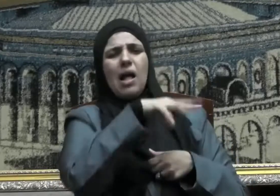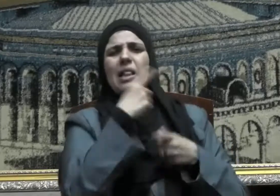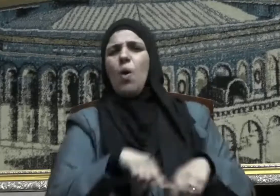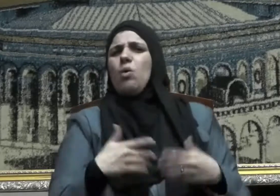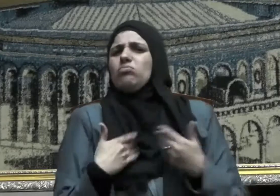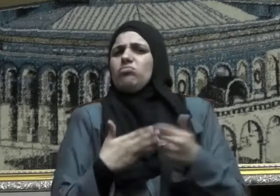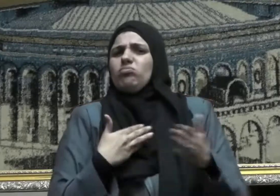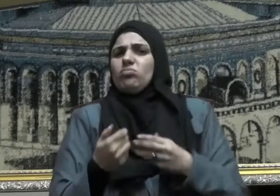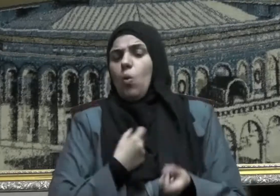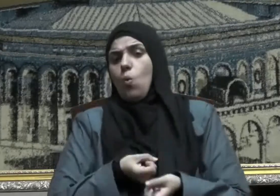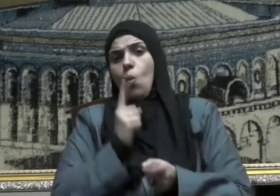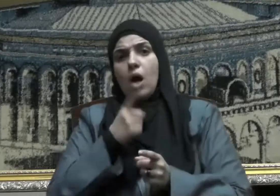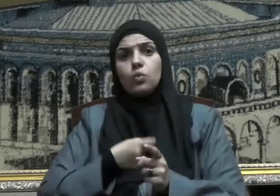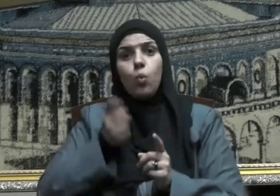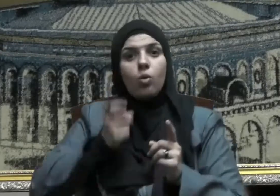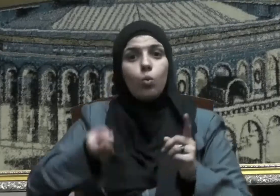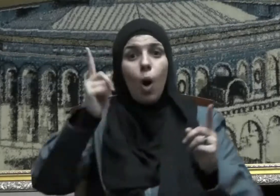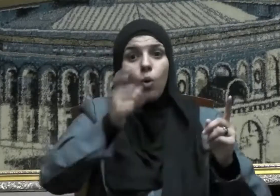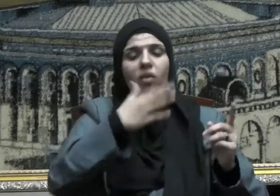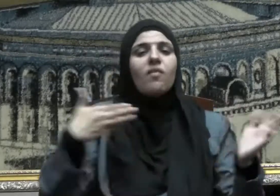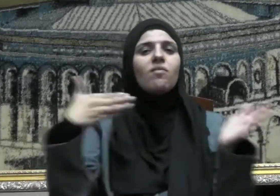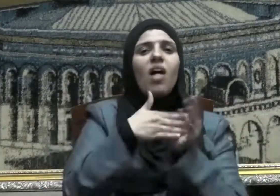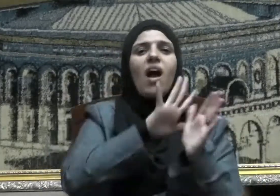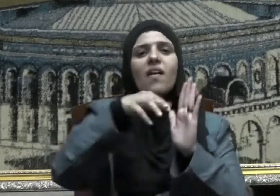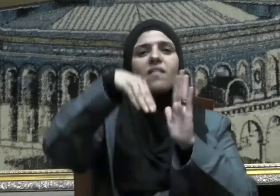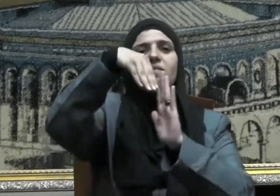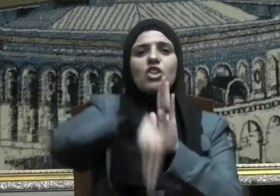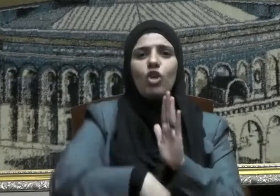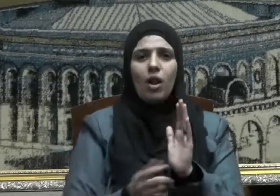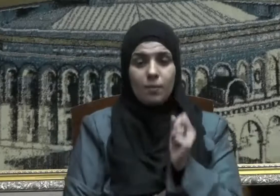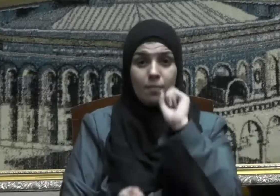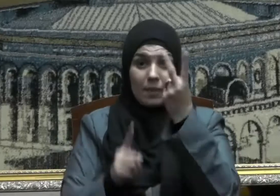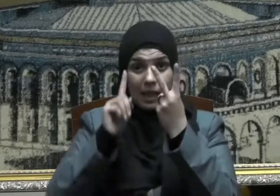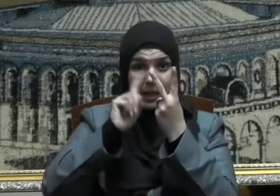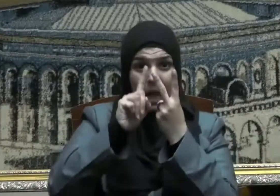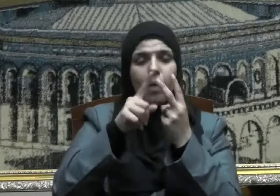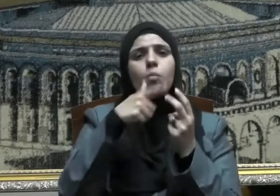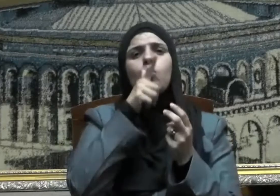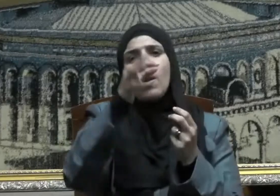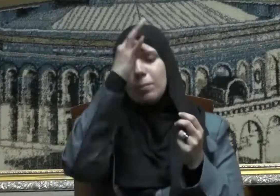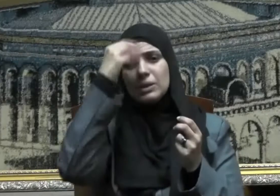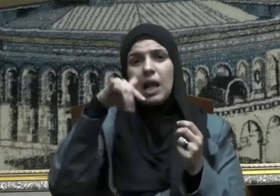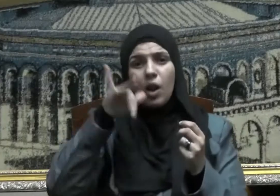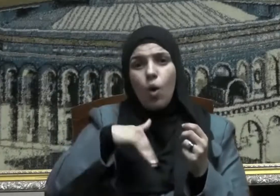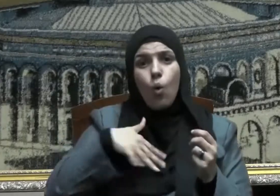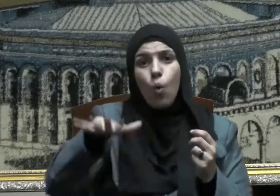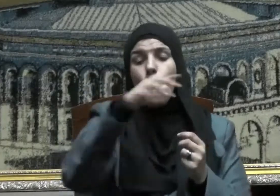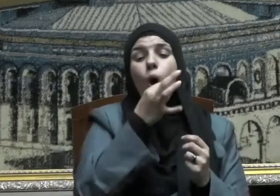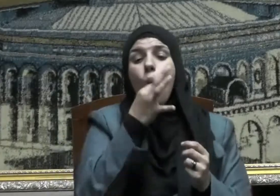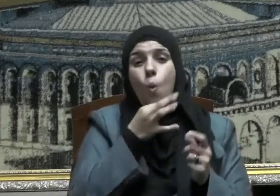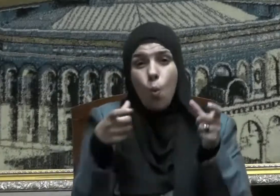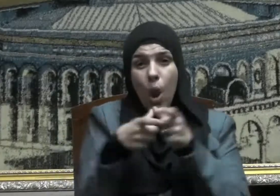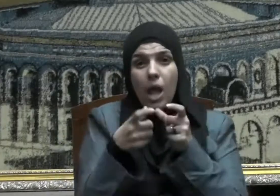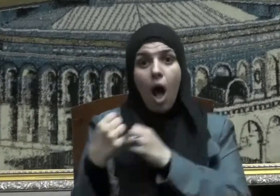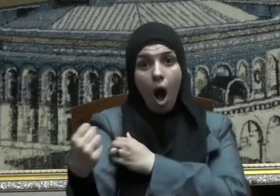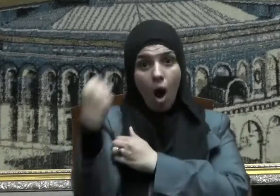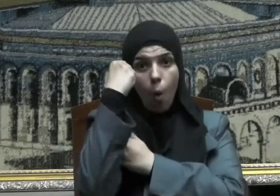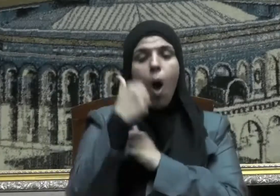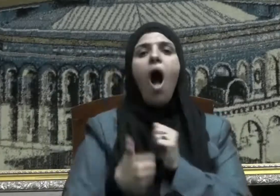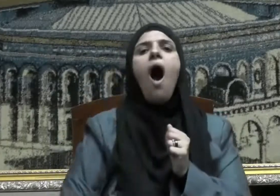أحوال الدول وإمكاناتها العامة ثانيا إن القلة القوية خير